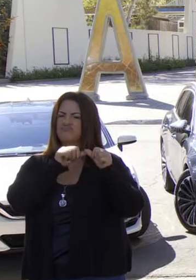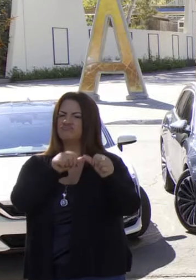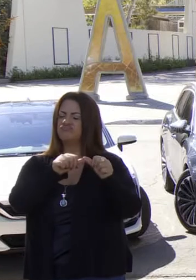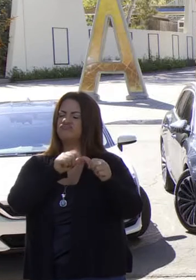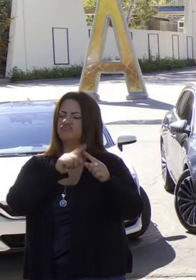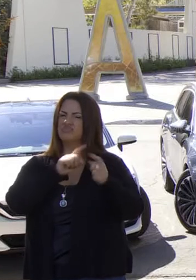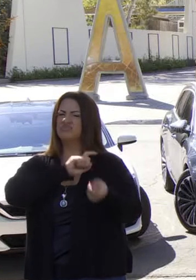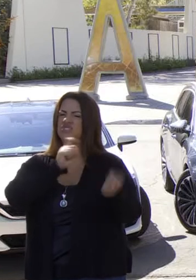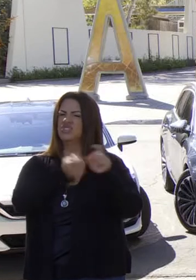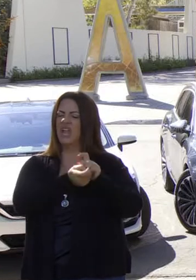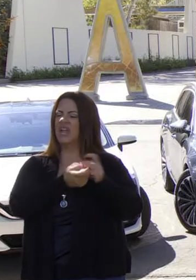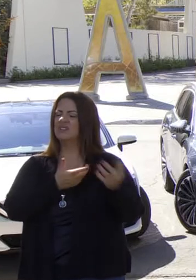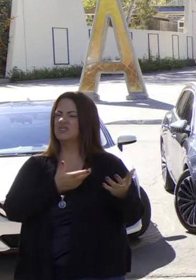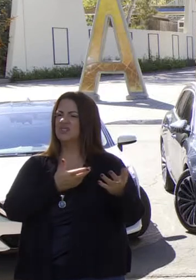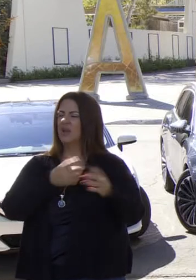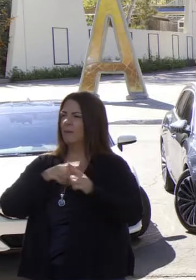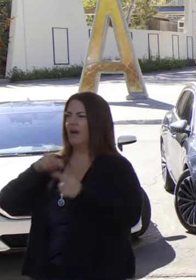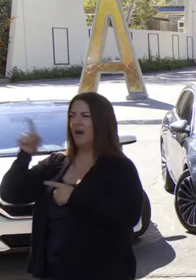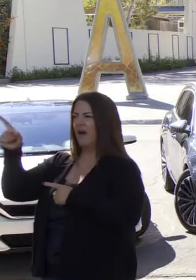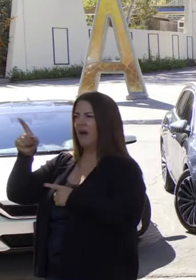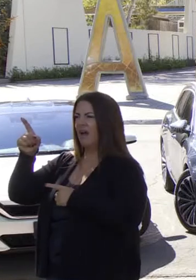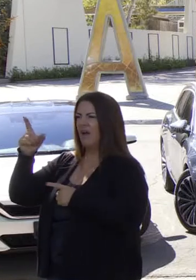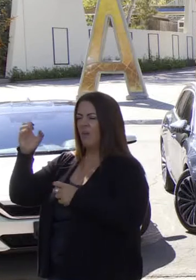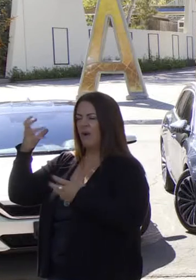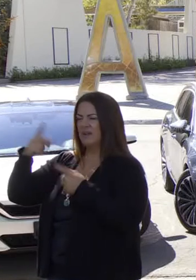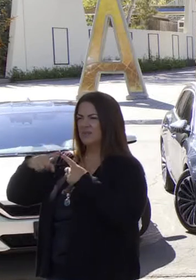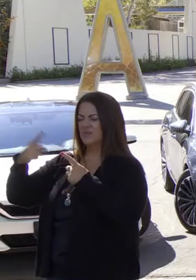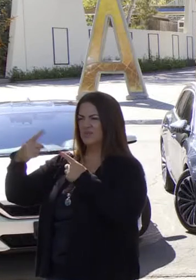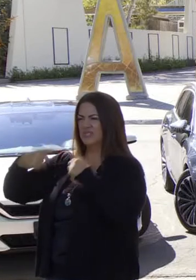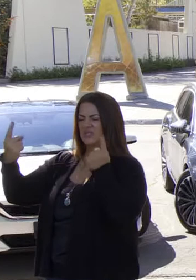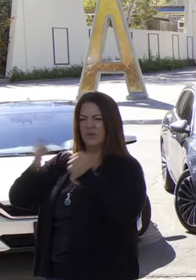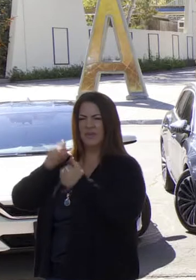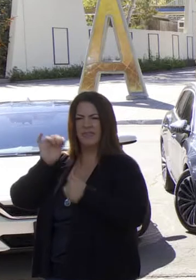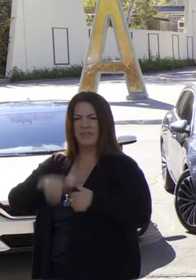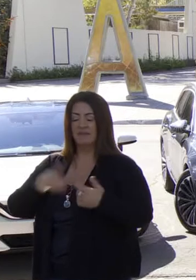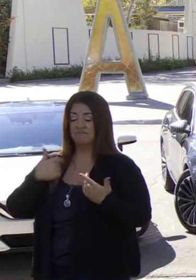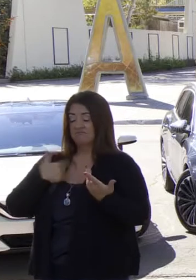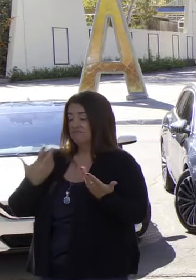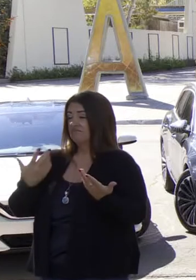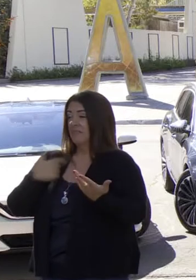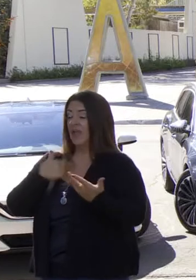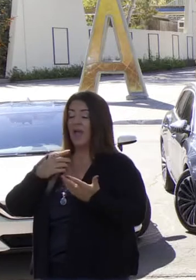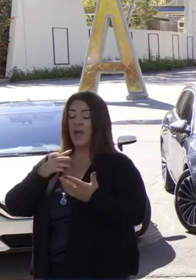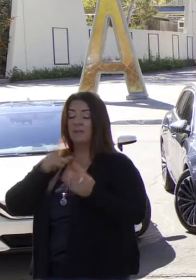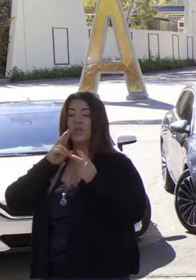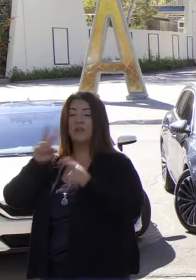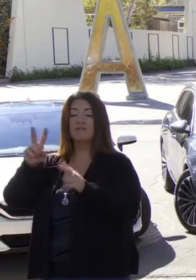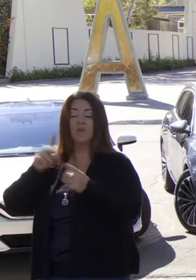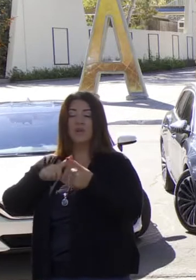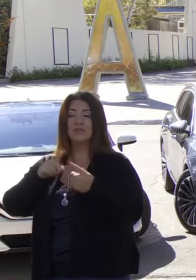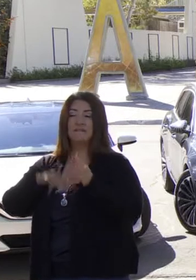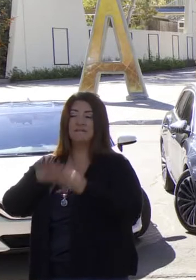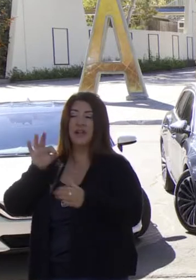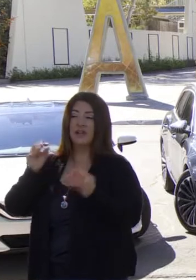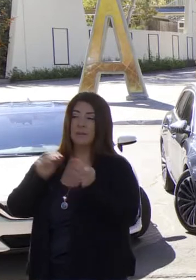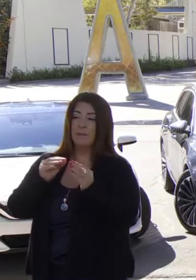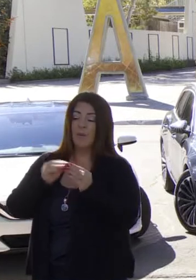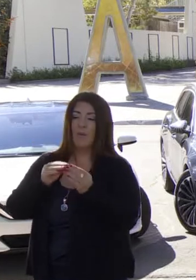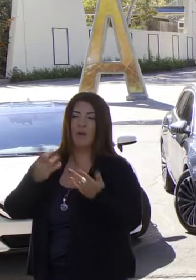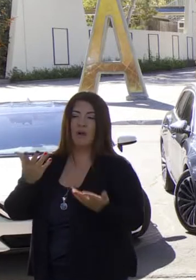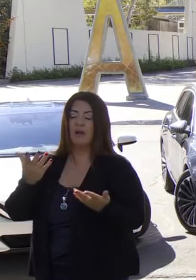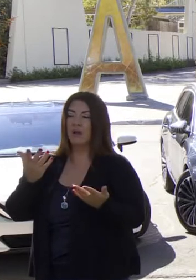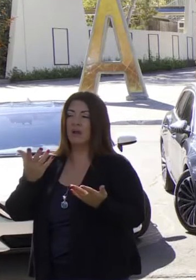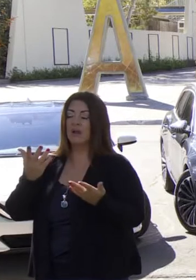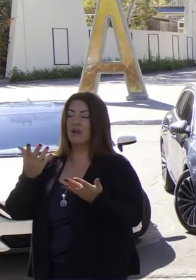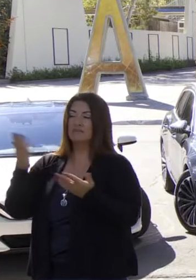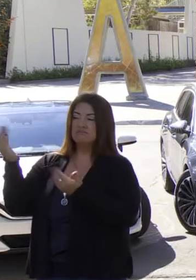mantenerse en nuestro curso? Y esta es una interrogante que espero que responda a esta presidencia.